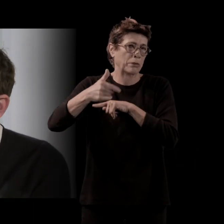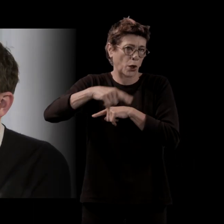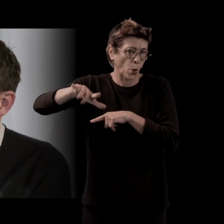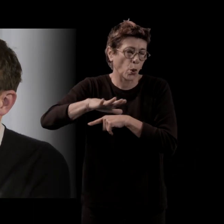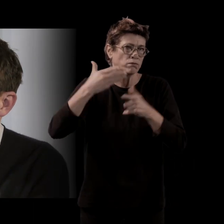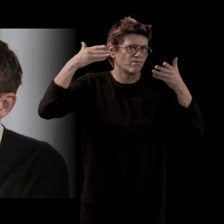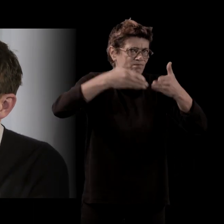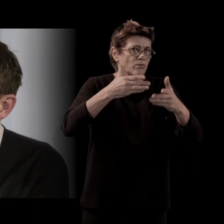donc,